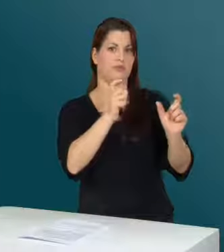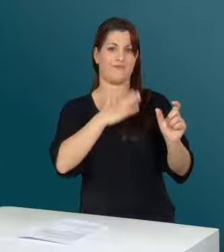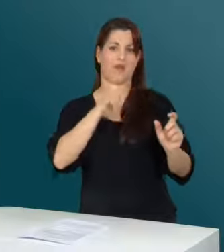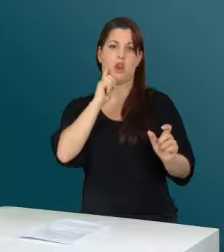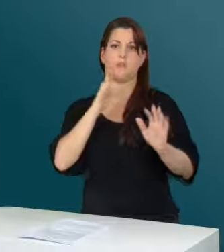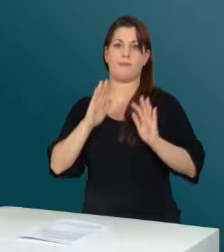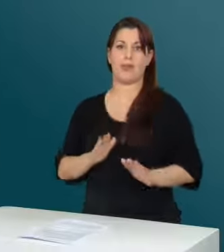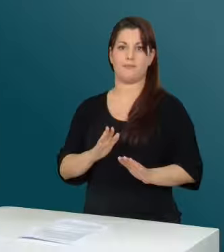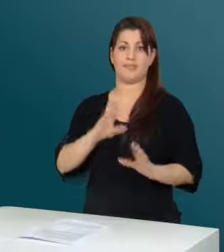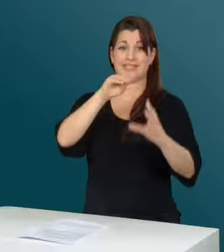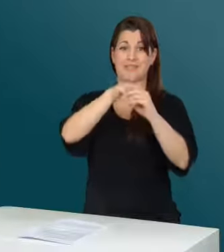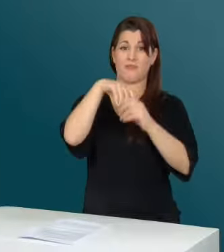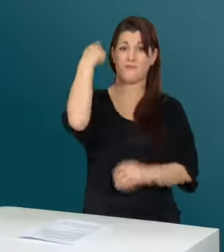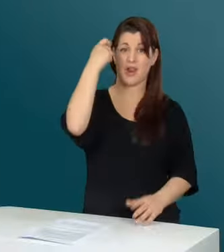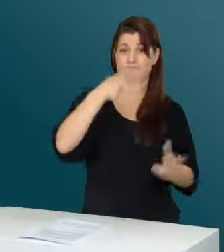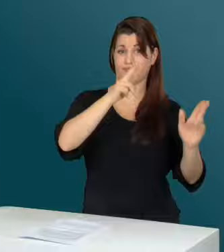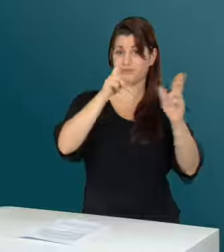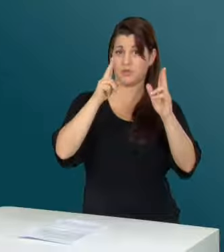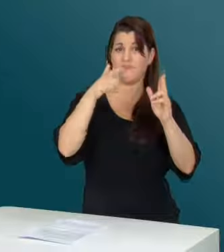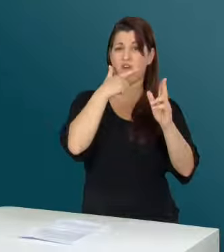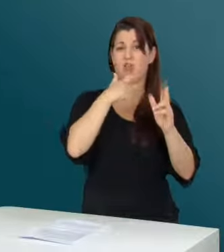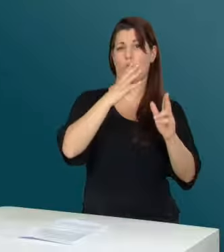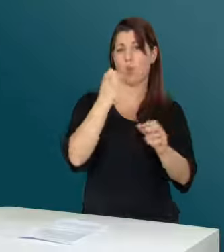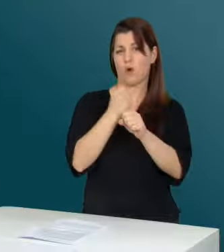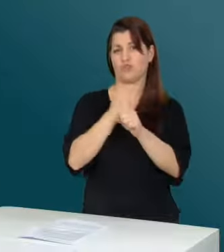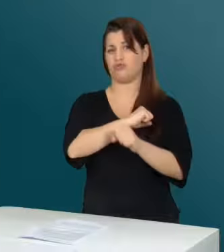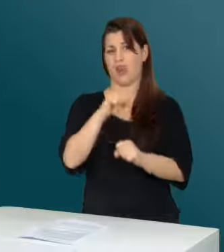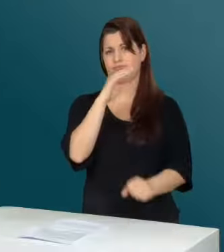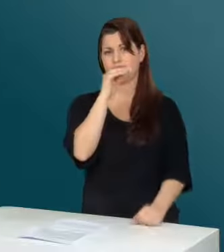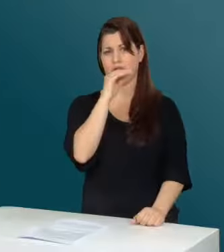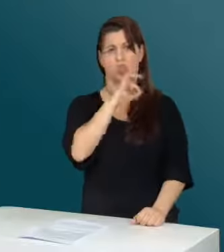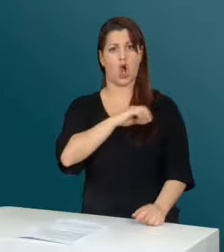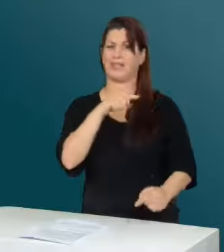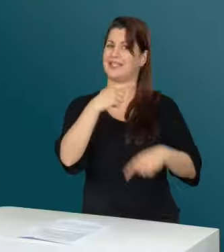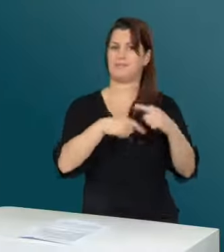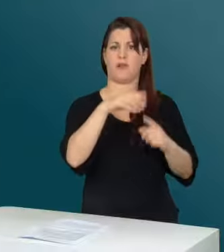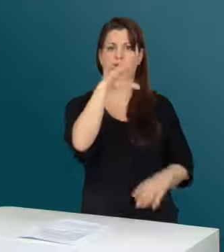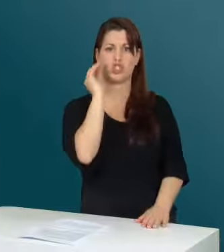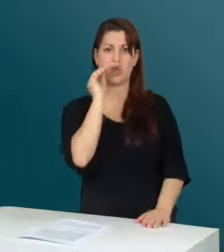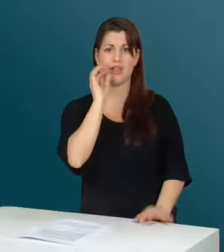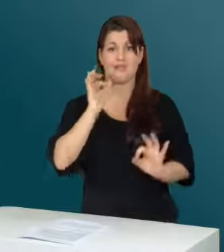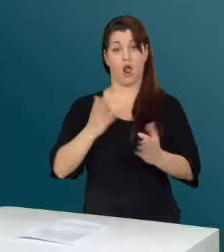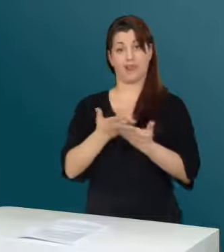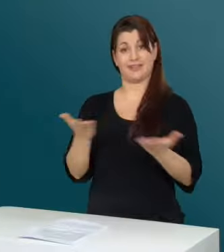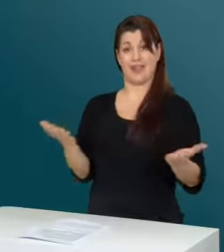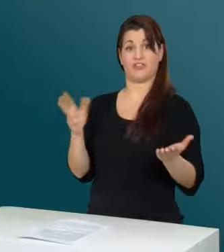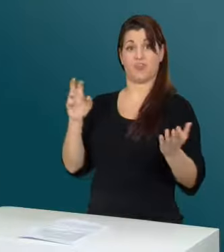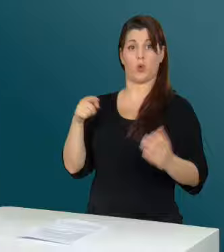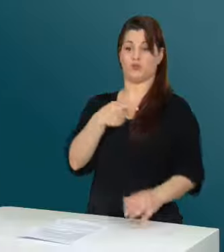gegen ein Zei, da sie gehörlos bleiben wollte. In den Filmausschnitten sprach der Vater oft schnell und seine Tochter konnte ihn nicht